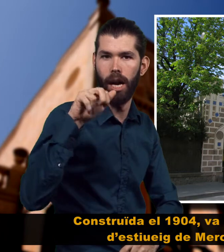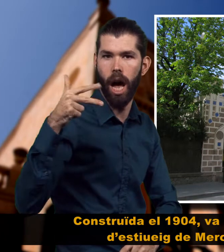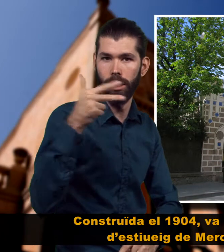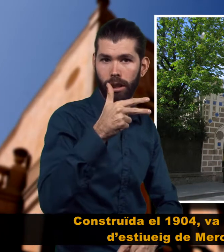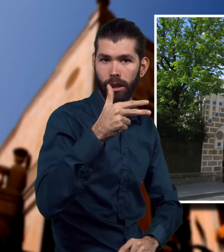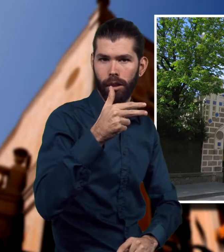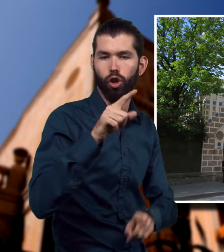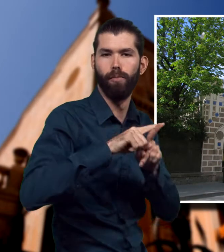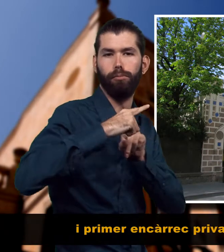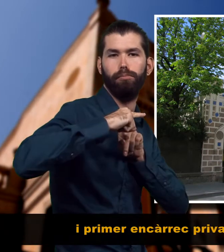Joaquim Raspai.